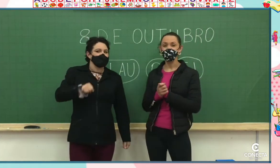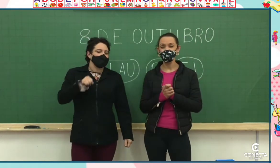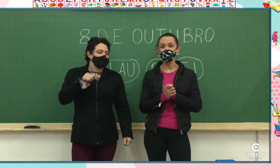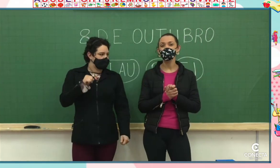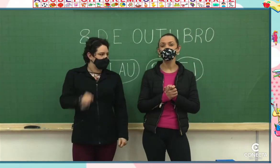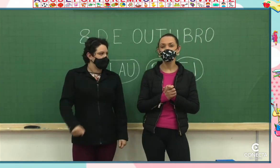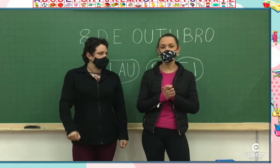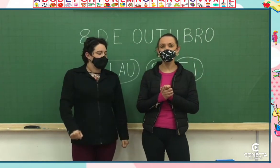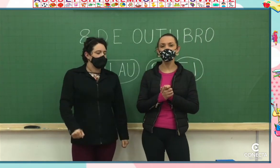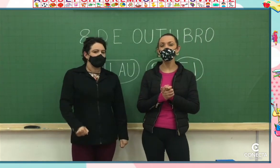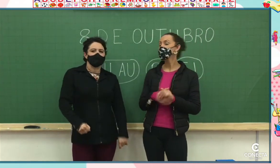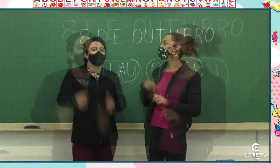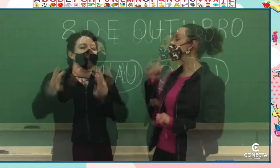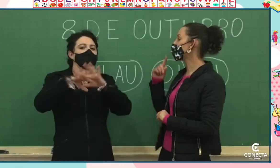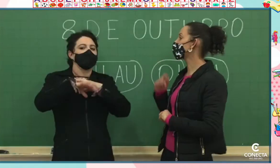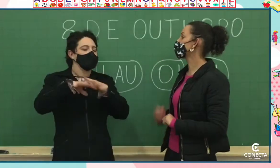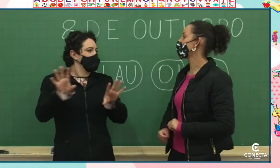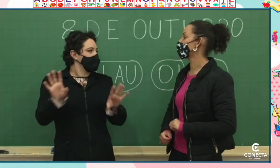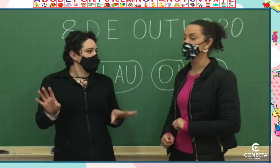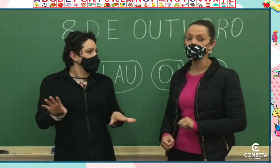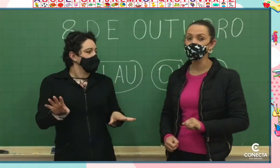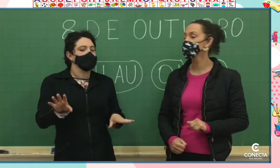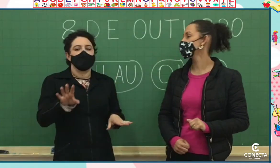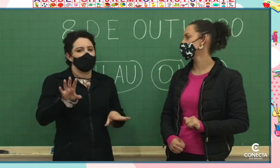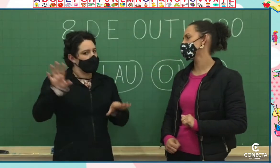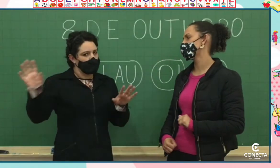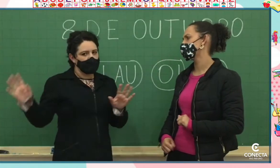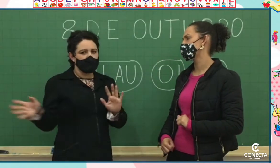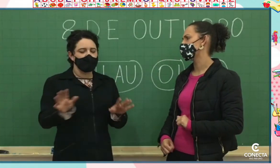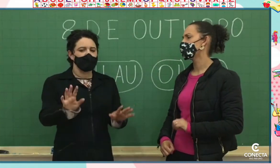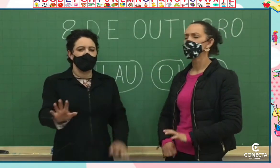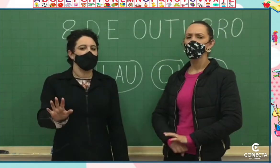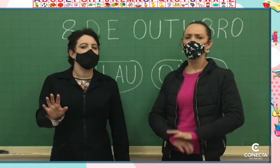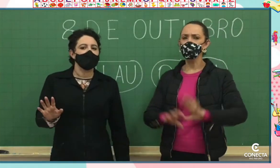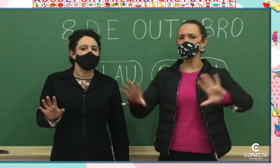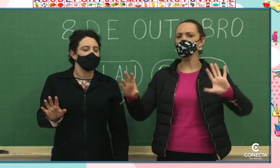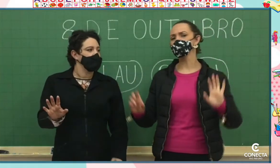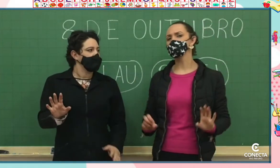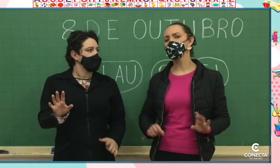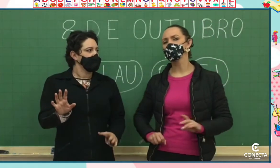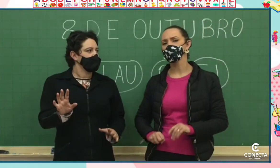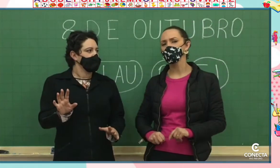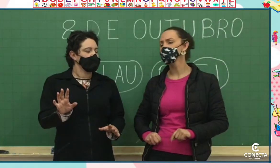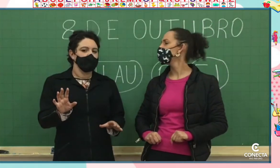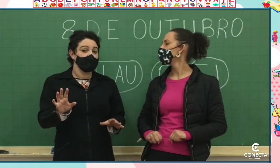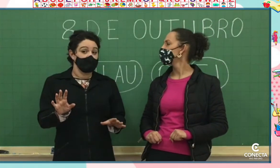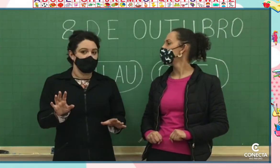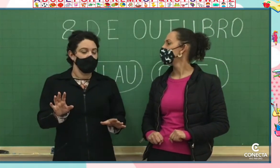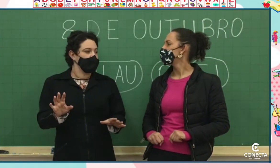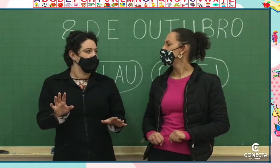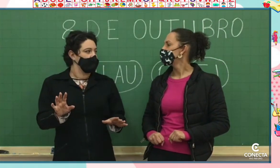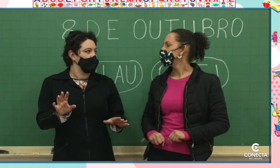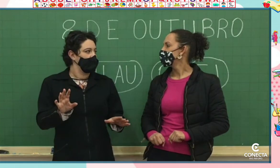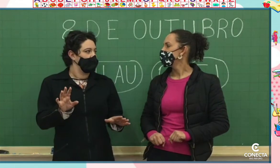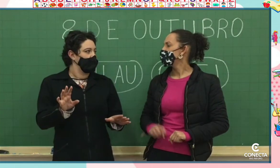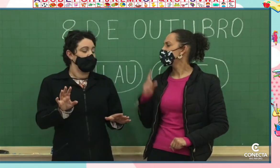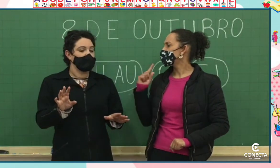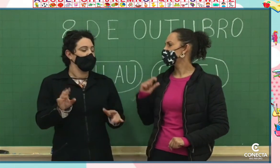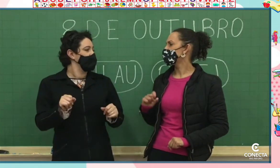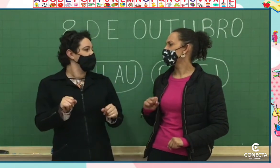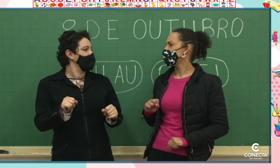legal. crianças também podem fazer em casa. E vamos usar o que nós temos, né, professora Lilian? que elas estiverem em casa. Tudo reciclado, né? Exatamente.